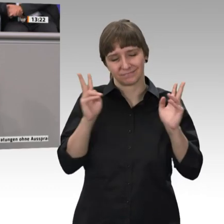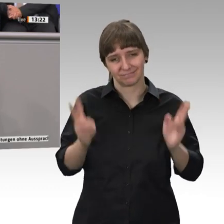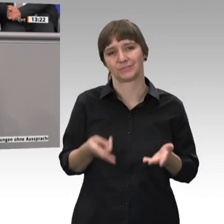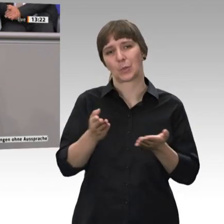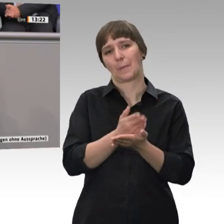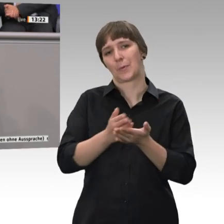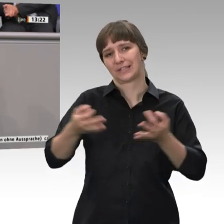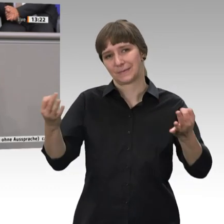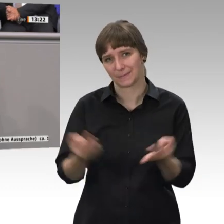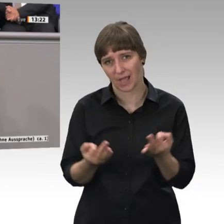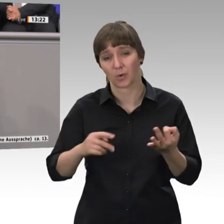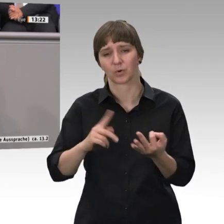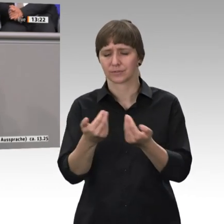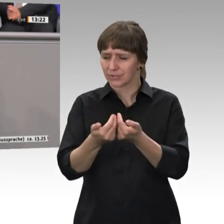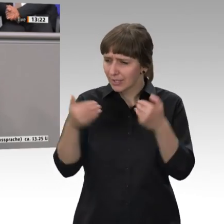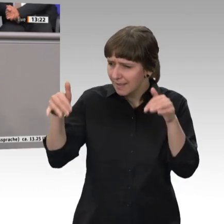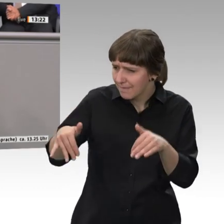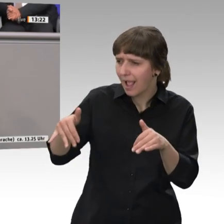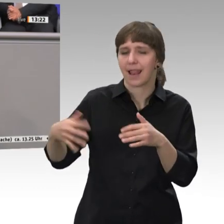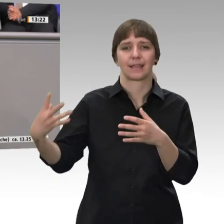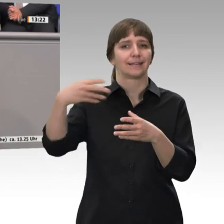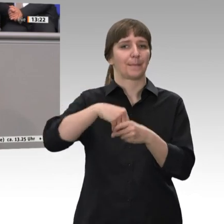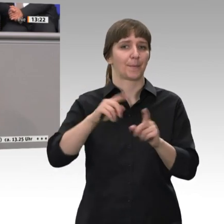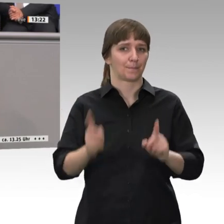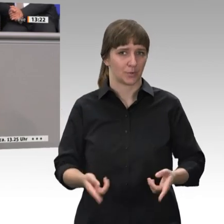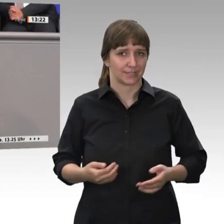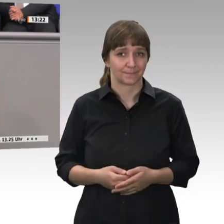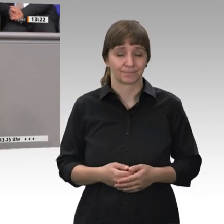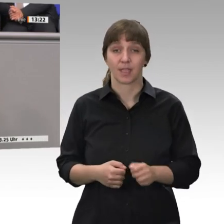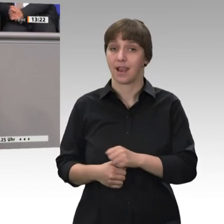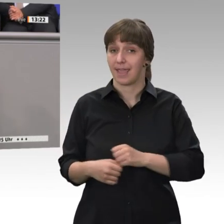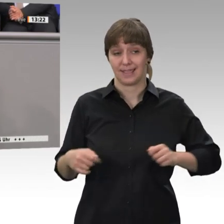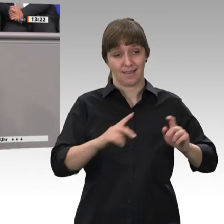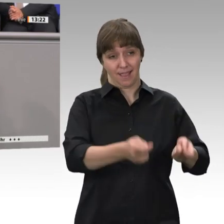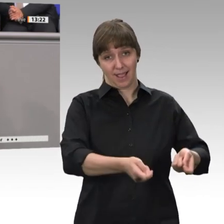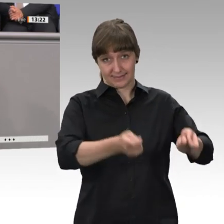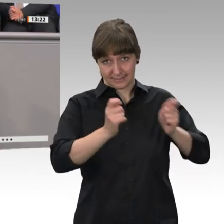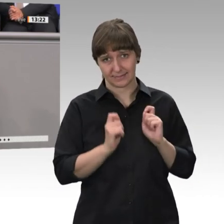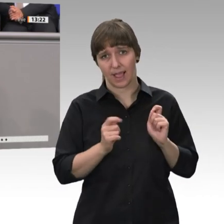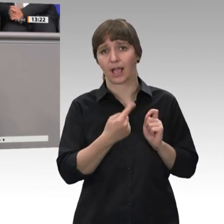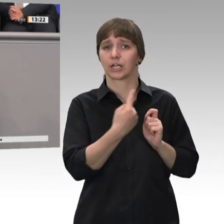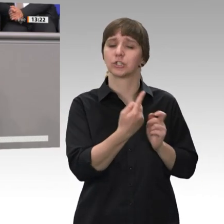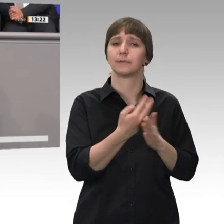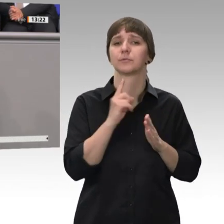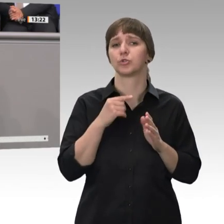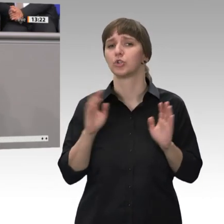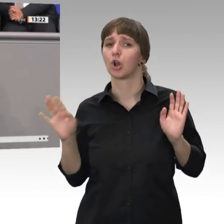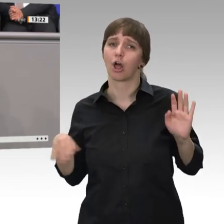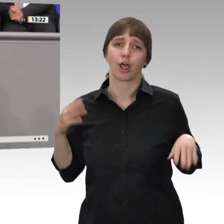berücksichtigen. Mit Ihrem Antrag macht es sich Die Linke in diesem Sinne etwas aus meiner Sicht zu leicht. Sie